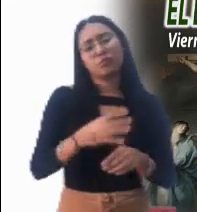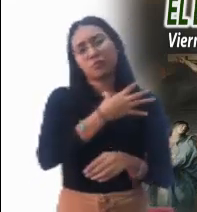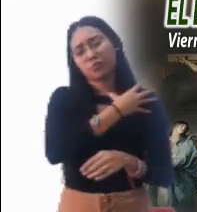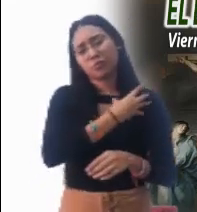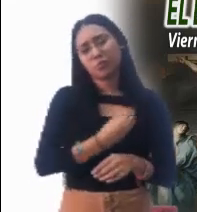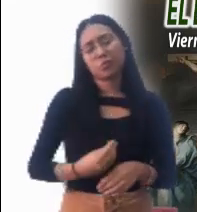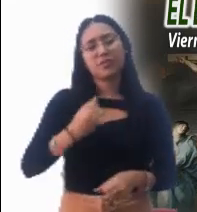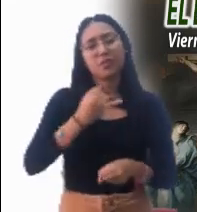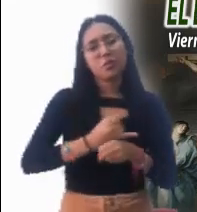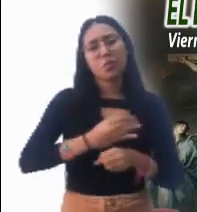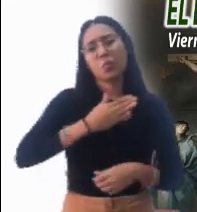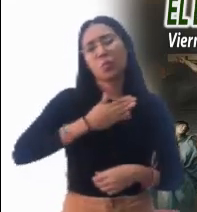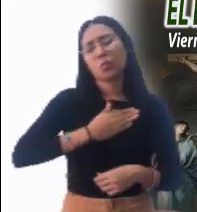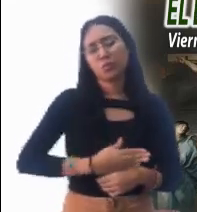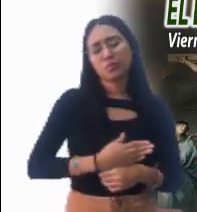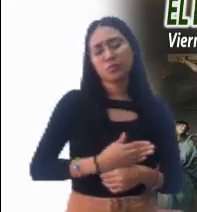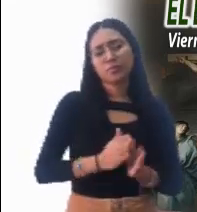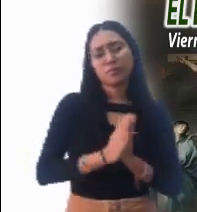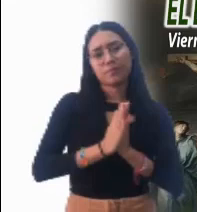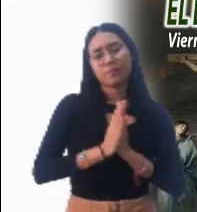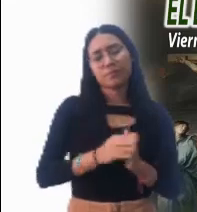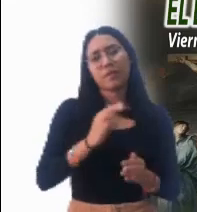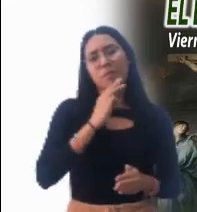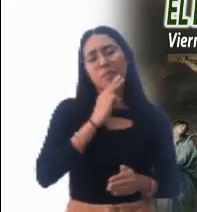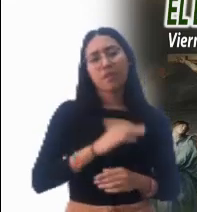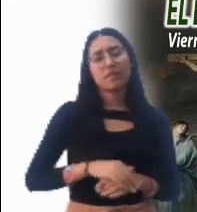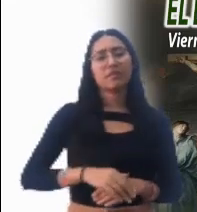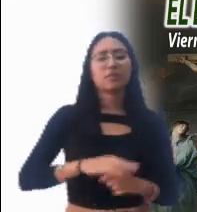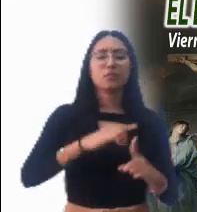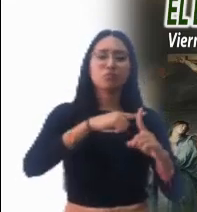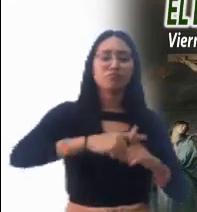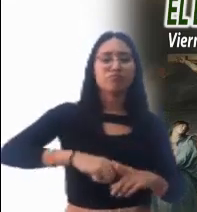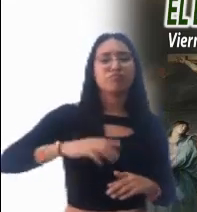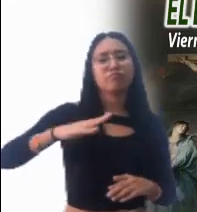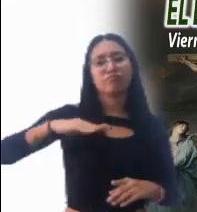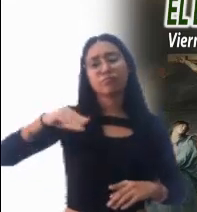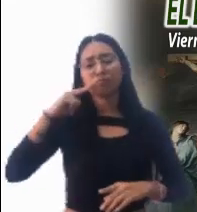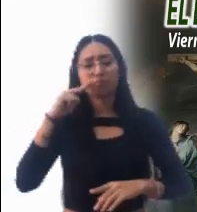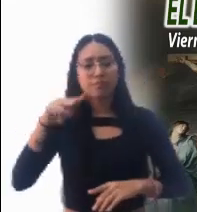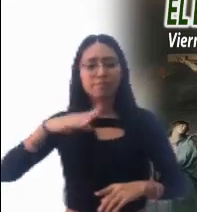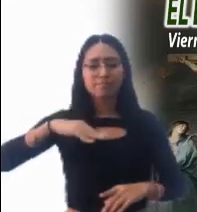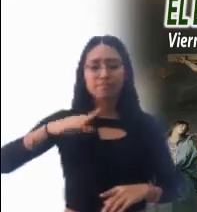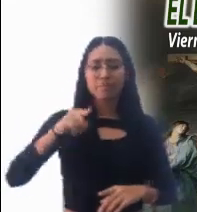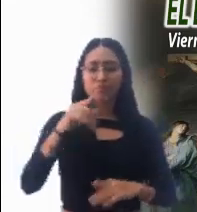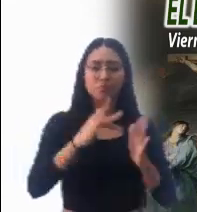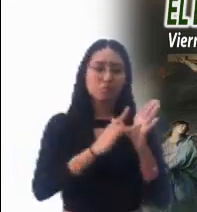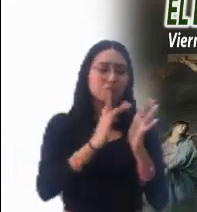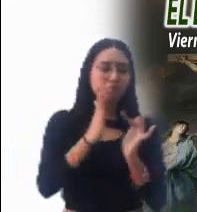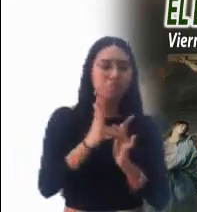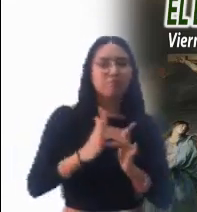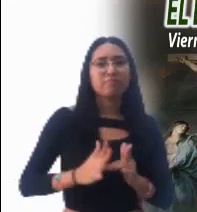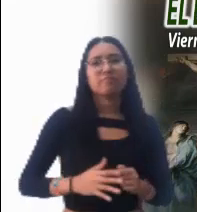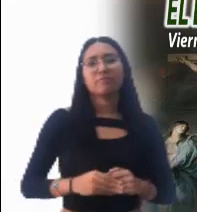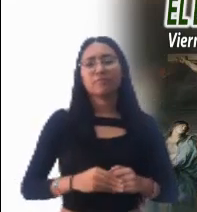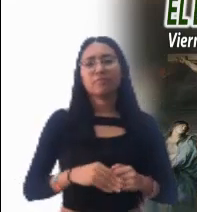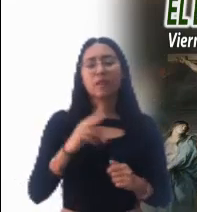silencio tantas injusticias. Madre de la cruz y de la muerte, que has visto morir ajusticiado a tu